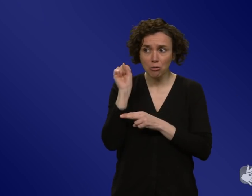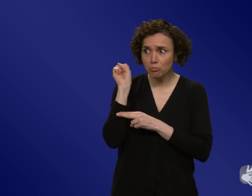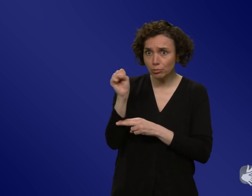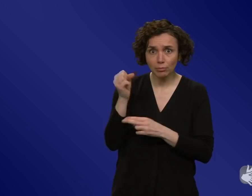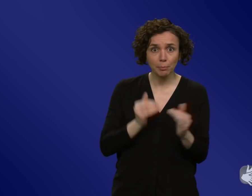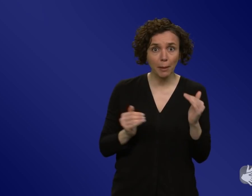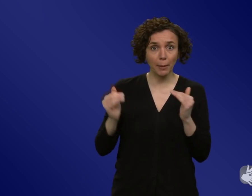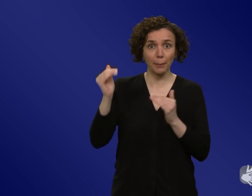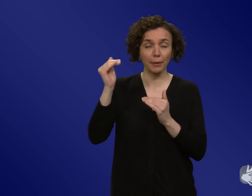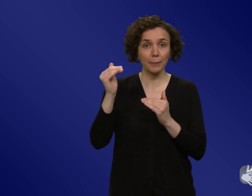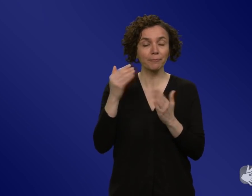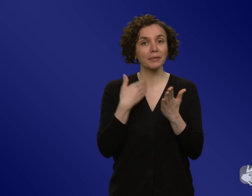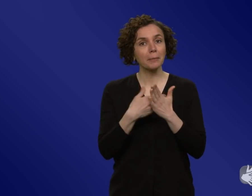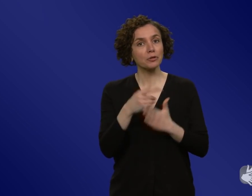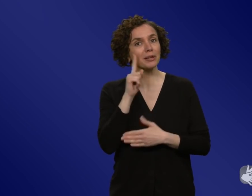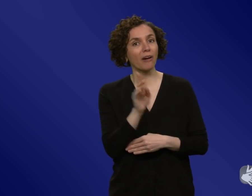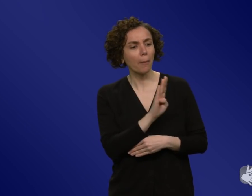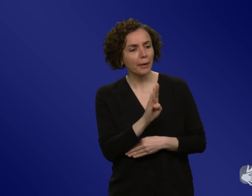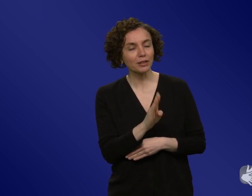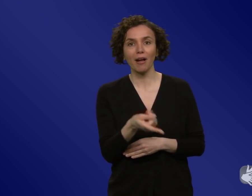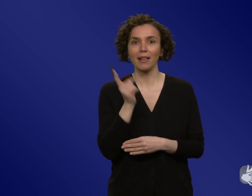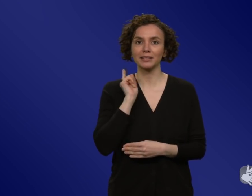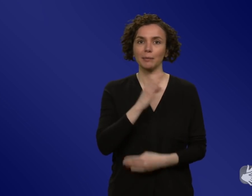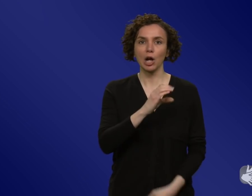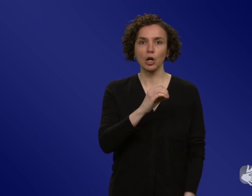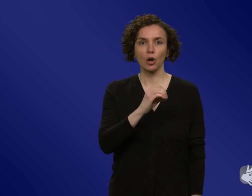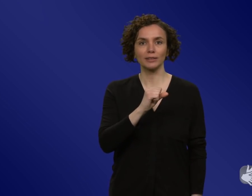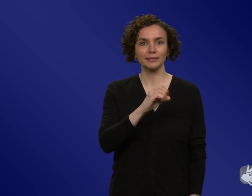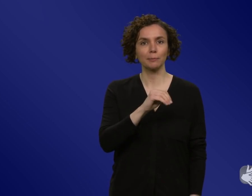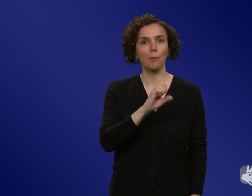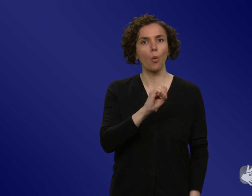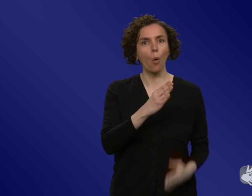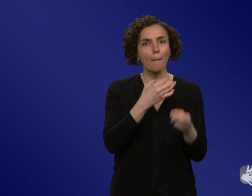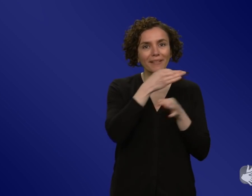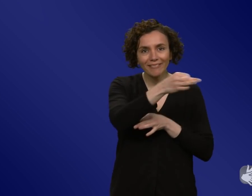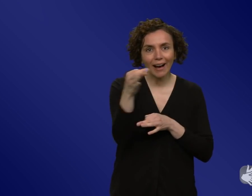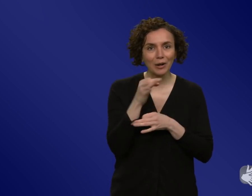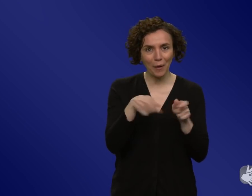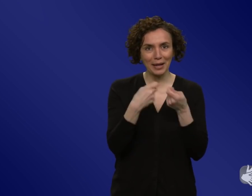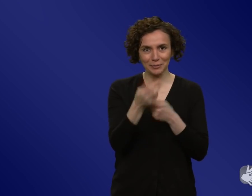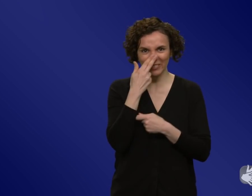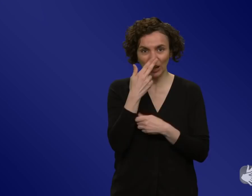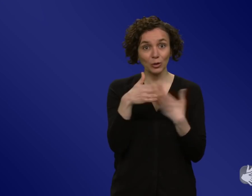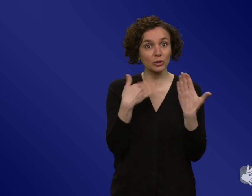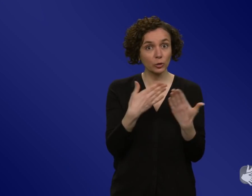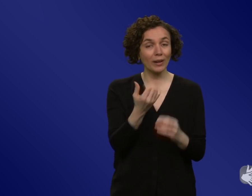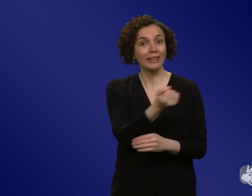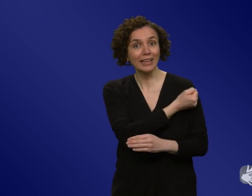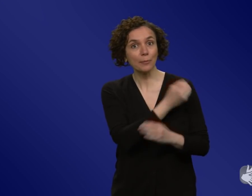Kosmo-Befragung guckt, dann kann man den Eindruck gewinnen, der Zug, was die Impfmotivation angeht, ist längst abgefahren.